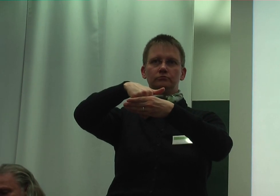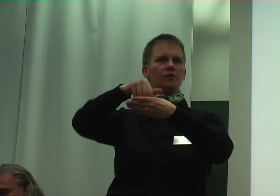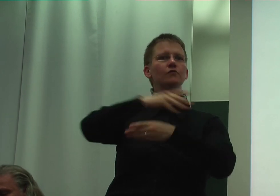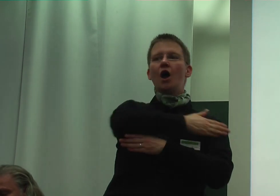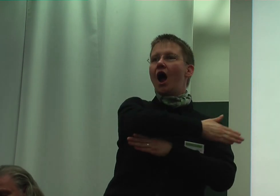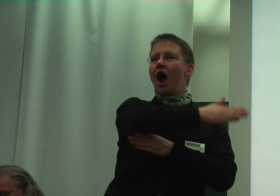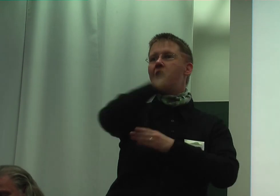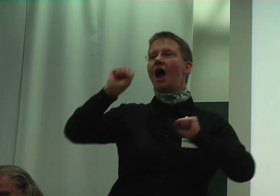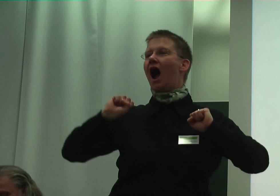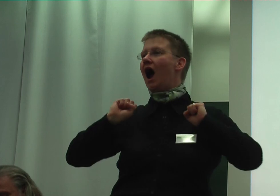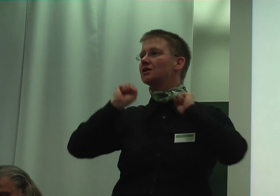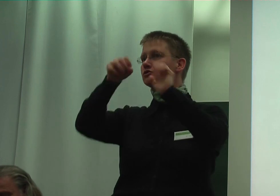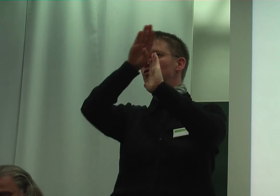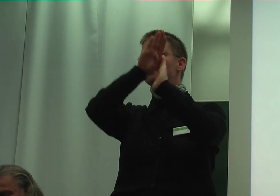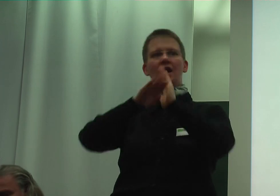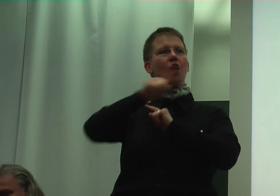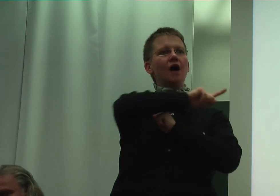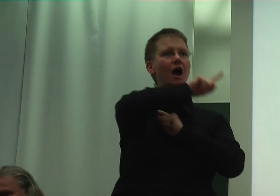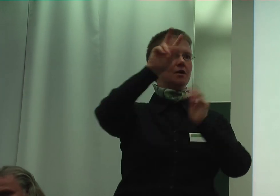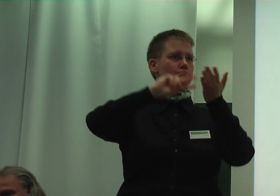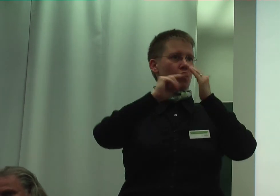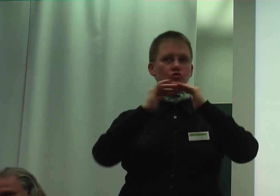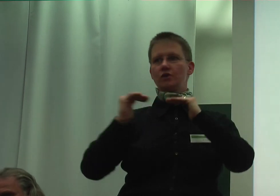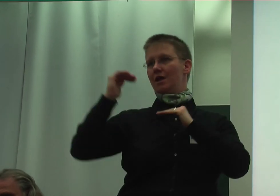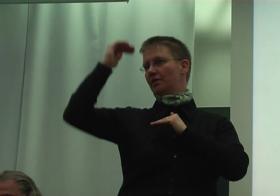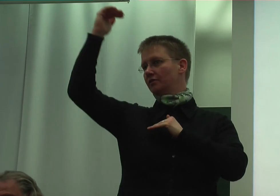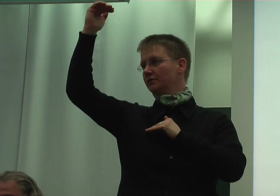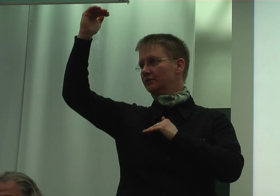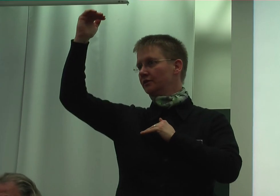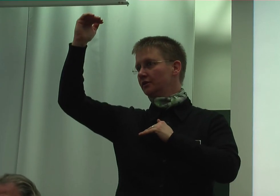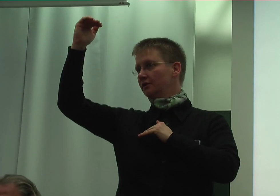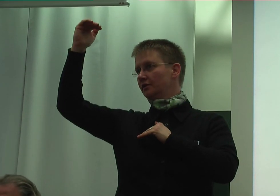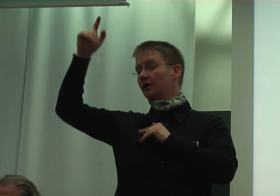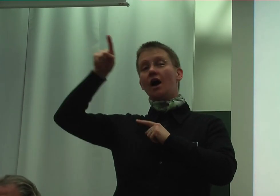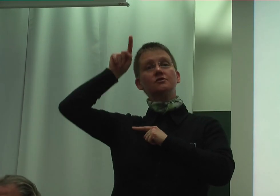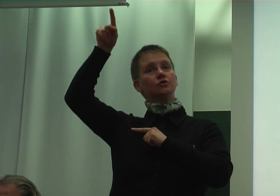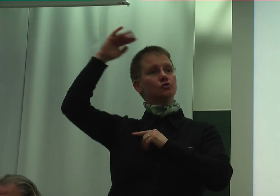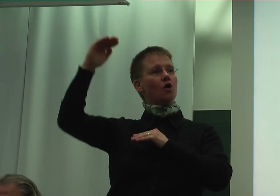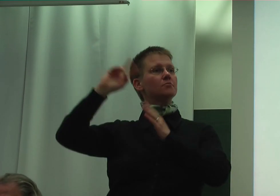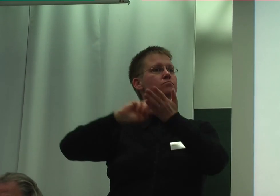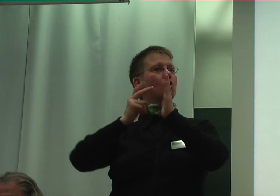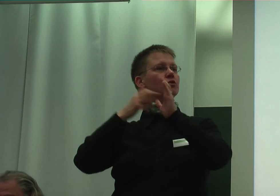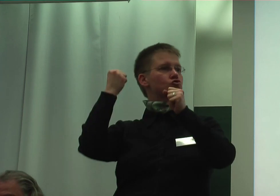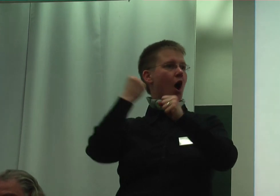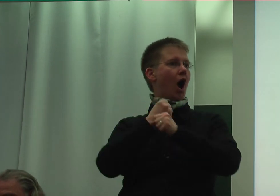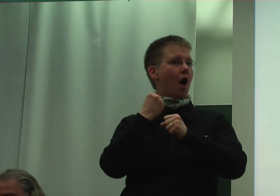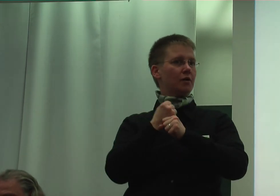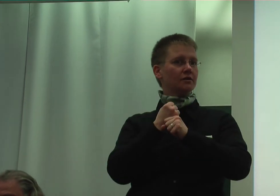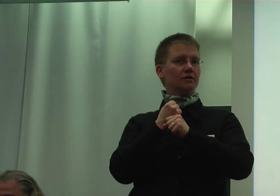Aktionspläne auf allen politischen Ebenen, dass für viele deutliche politische Arbeiten, nur ein Beispiel von